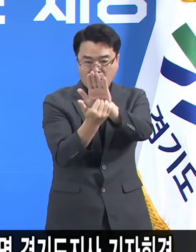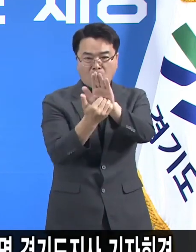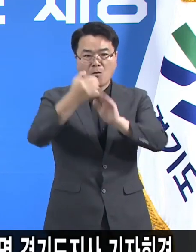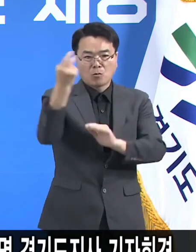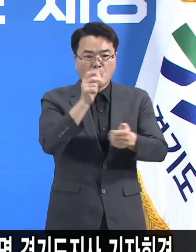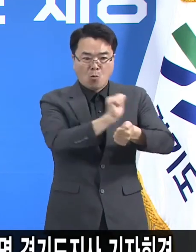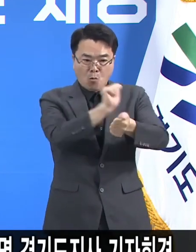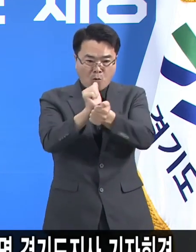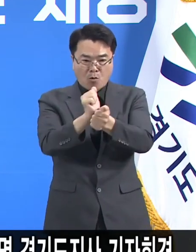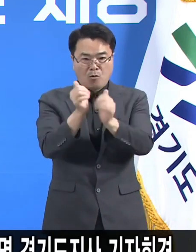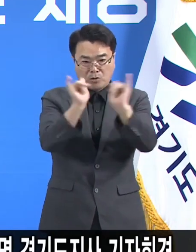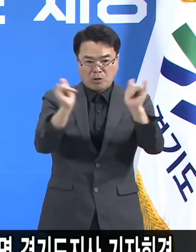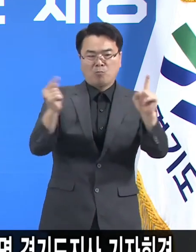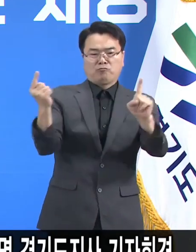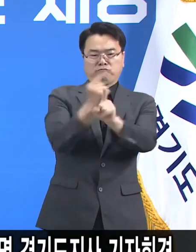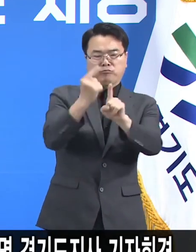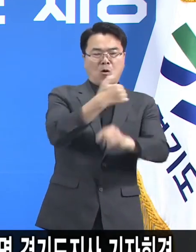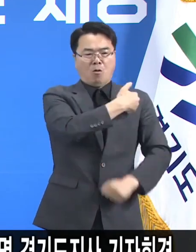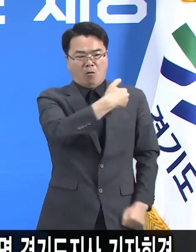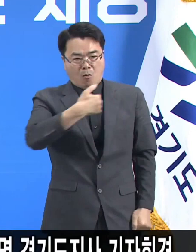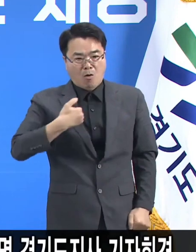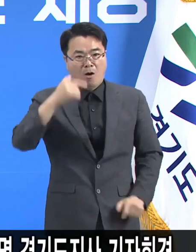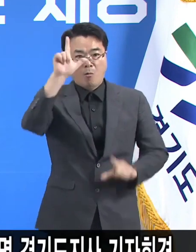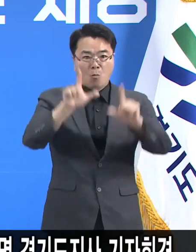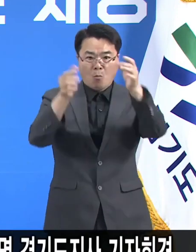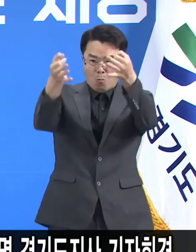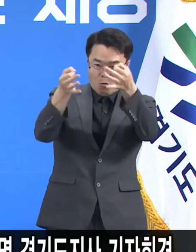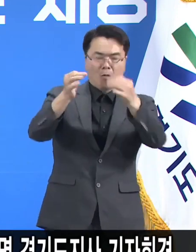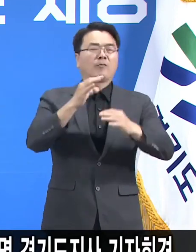감염자를 충분히 치료했기 때문입니다.